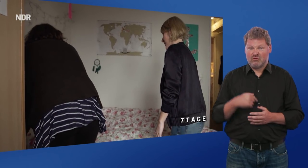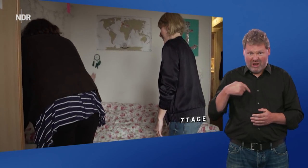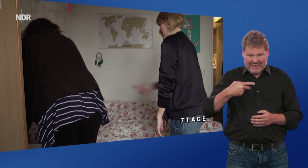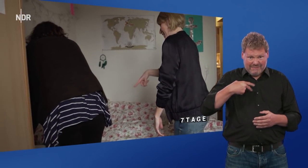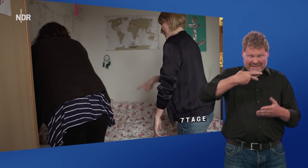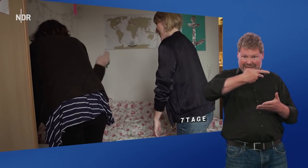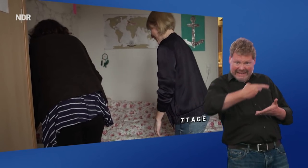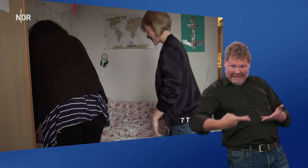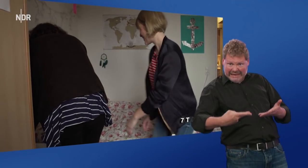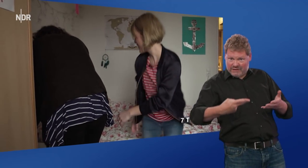Soll ich mich hinlegen? Echt? Okay.